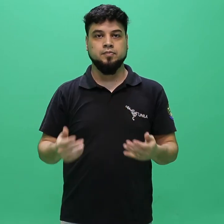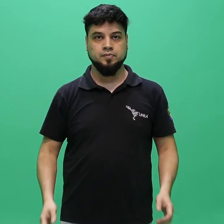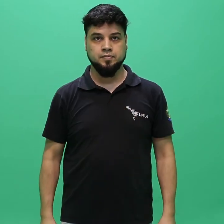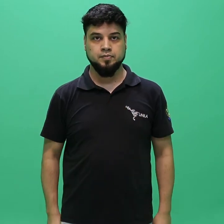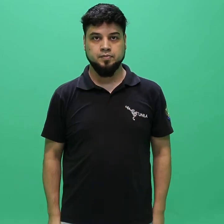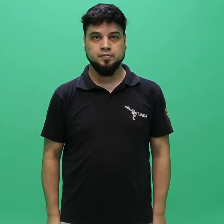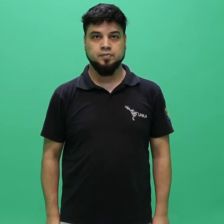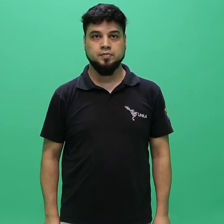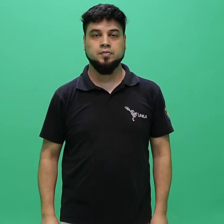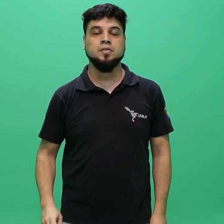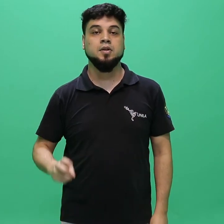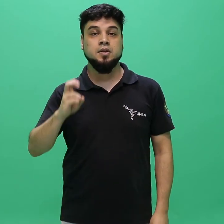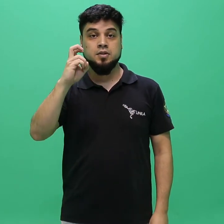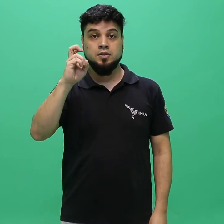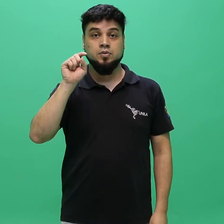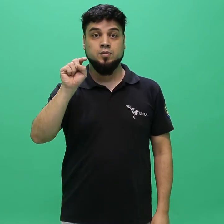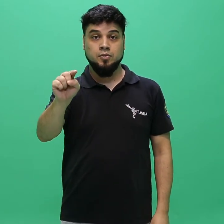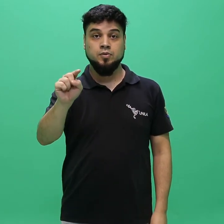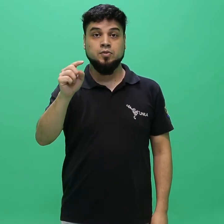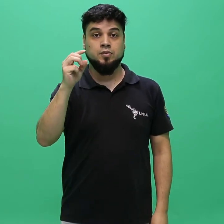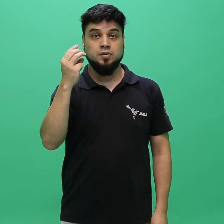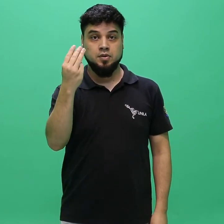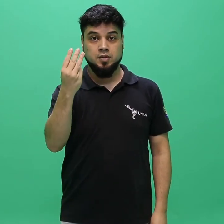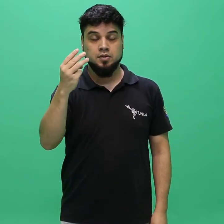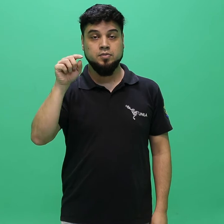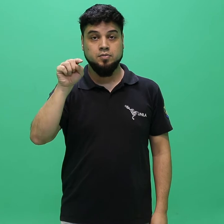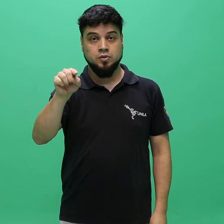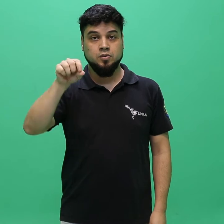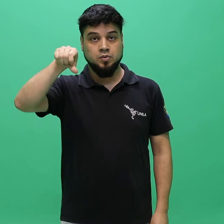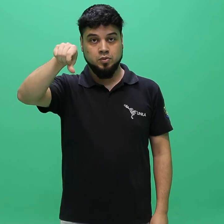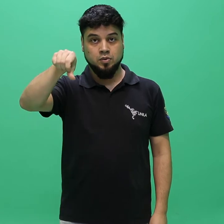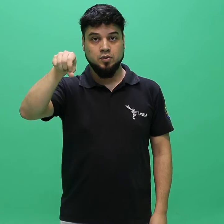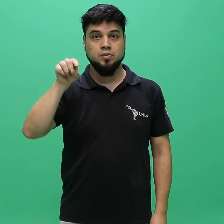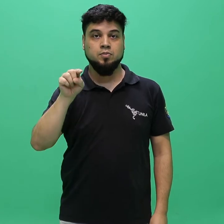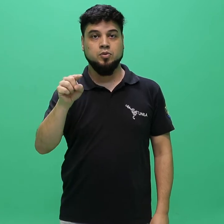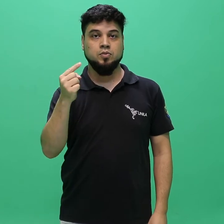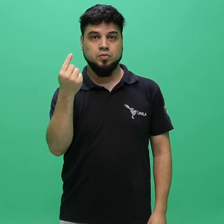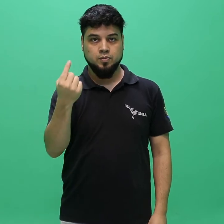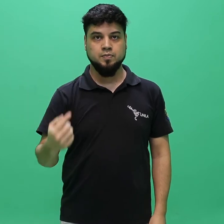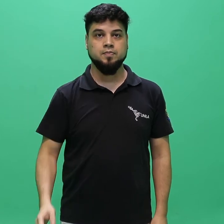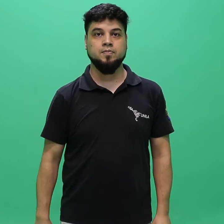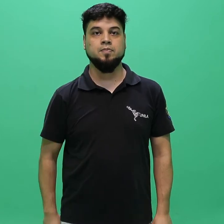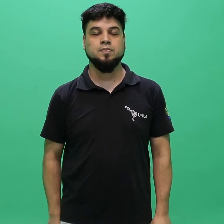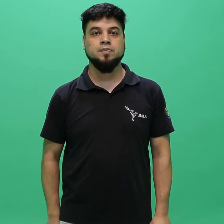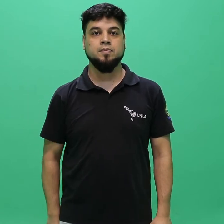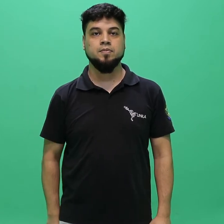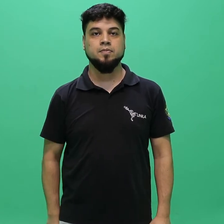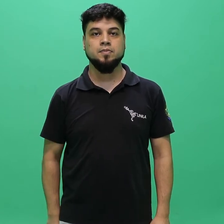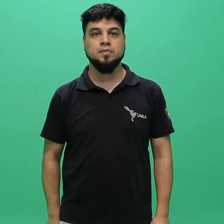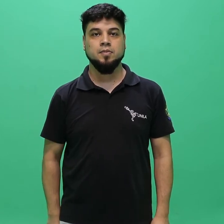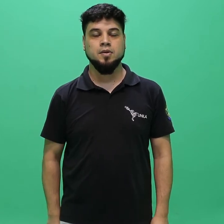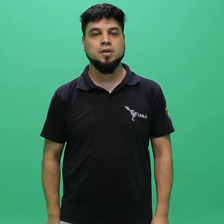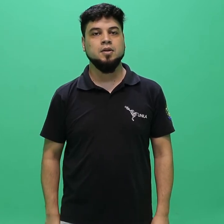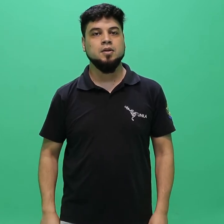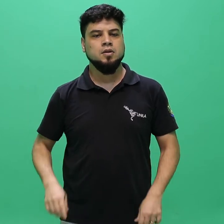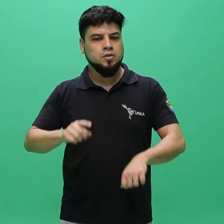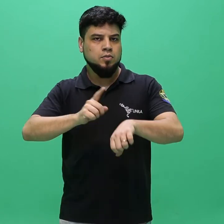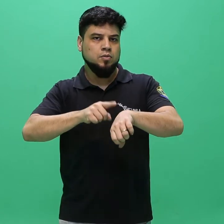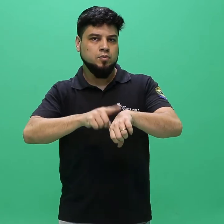5.3.9.1. No ato da inscrição, o candidato